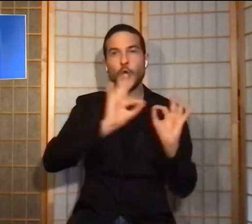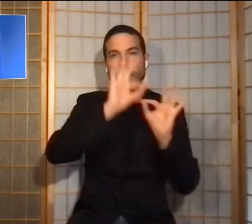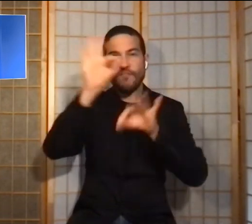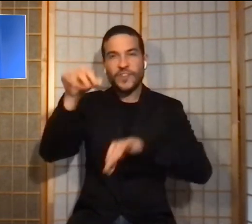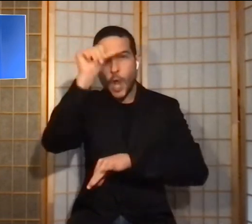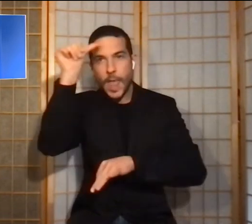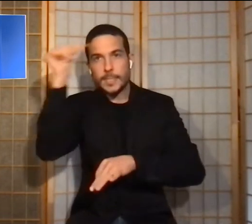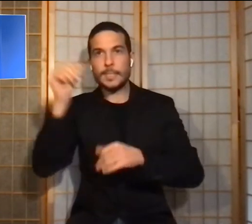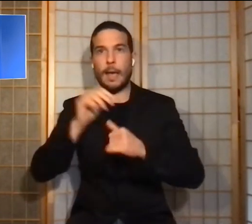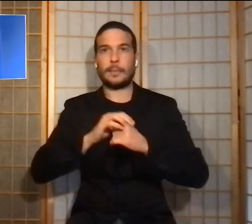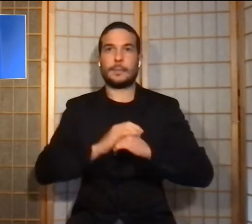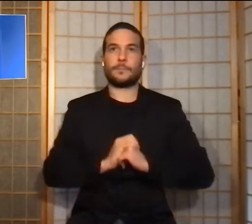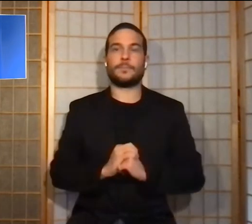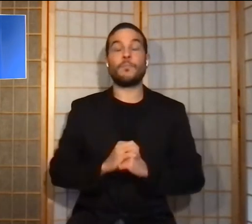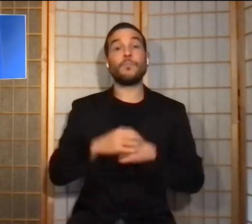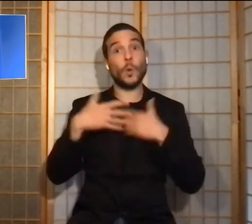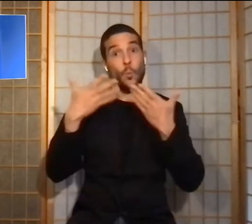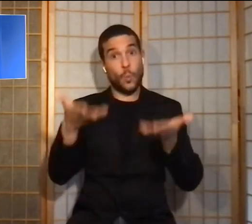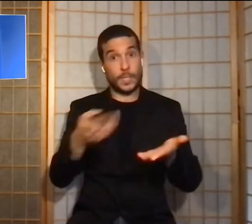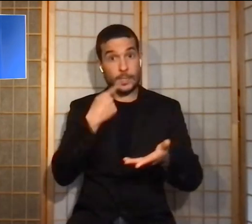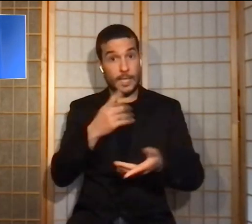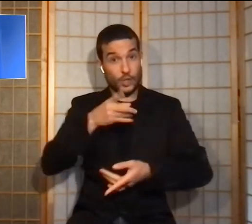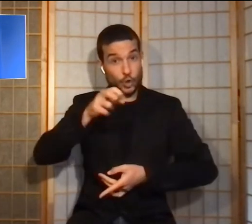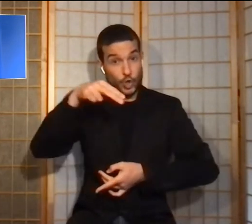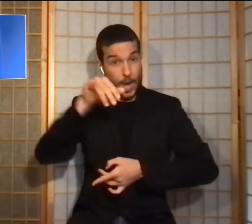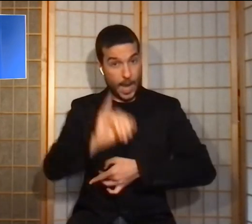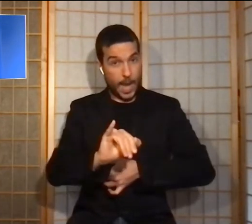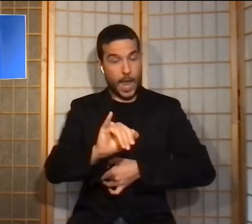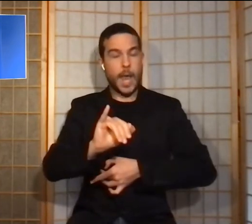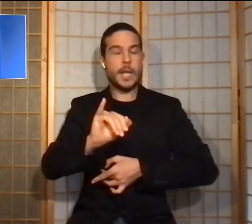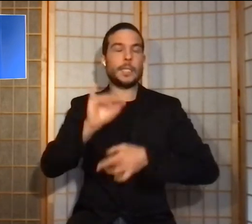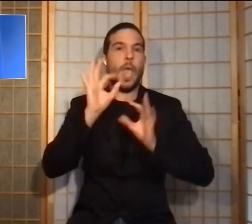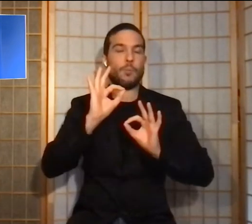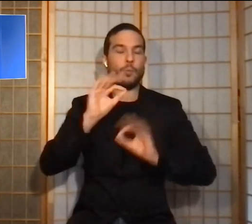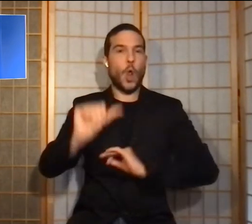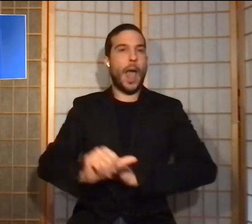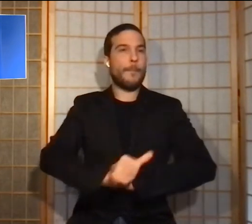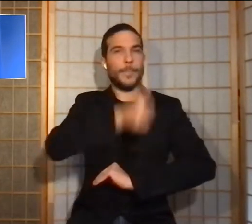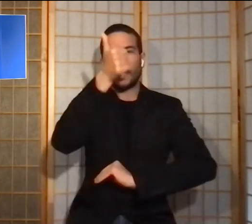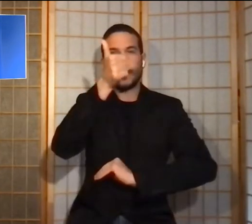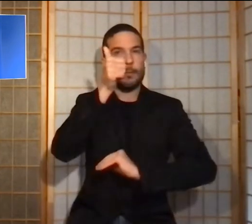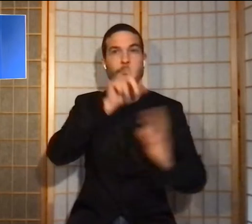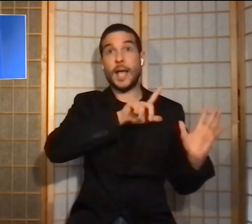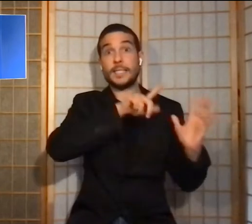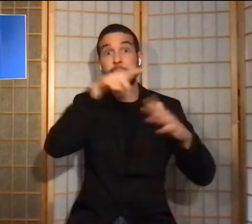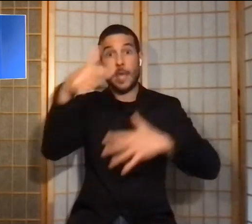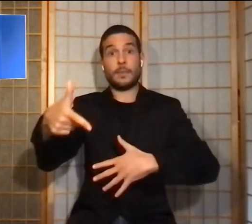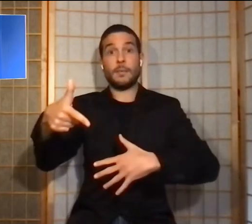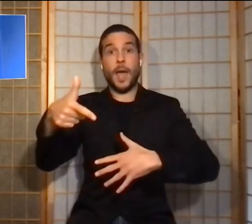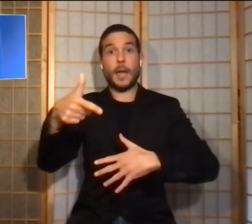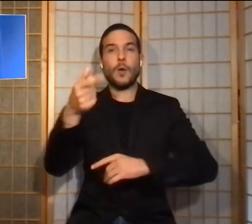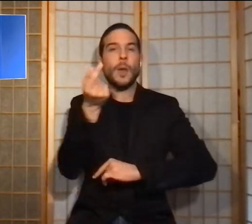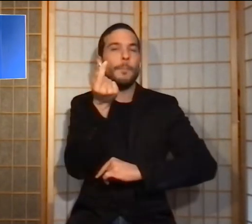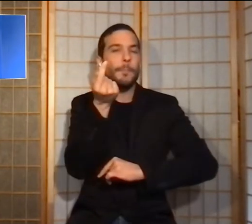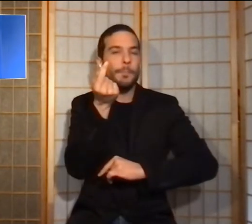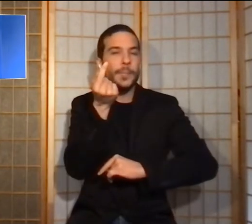Questa, ha detto Gianni, si sta configurando come la prima settimana con una piccola tendenza